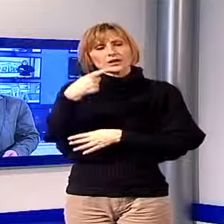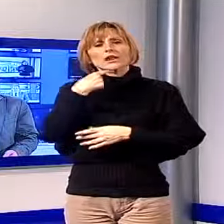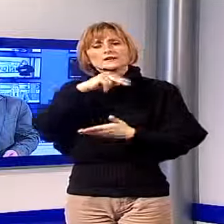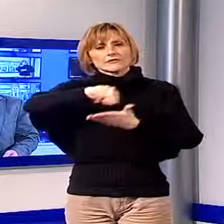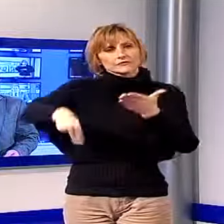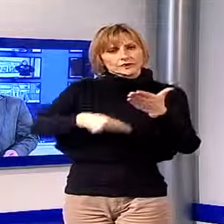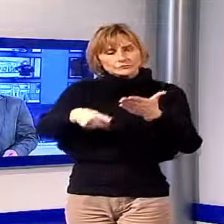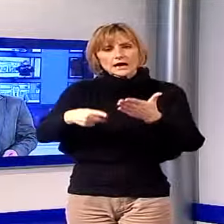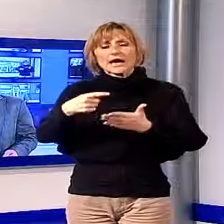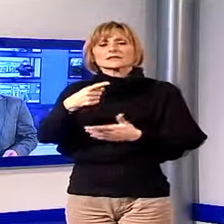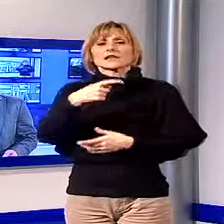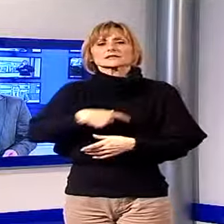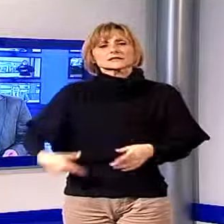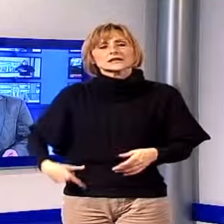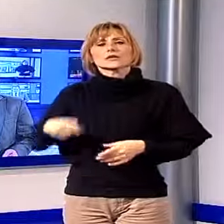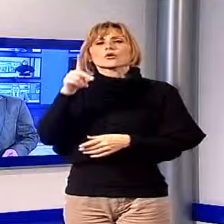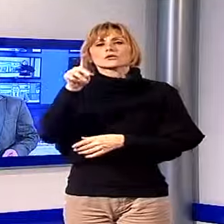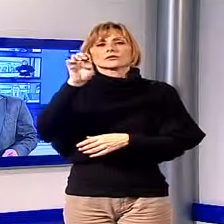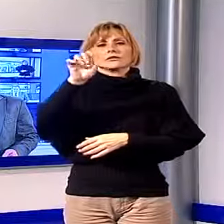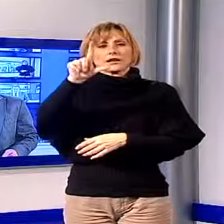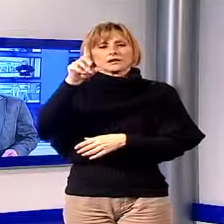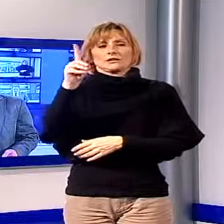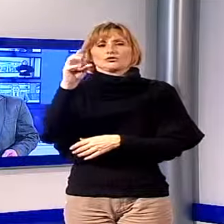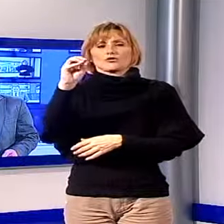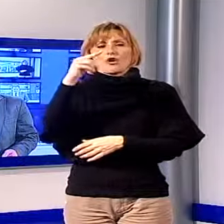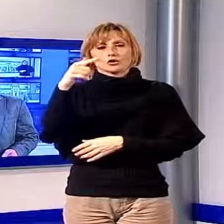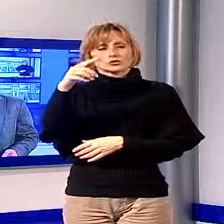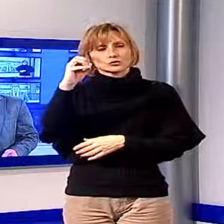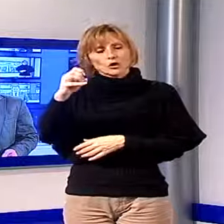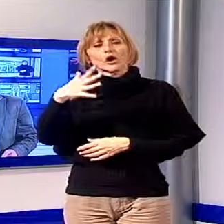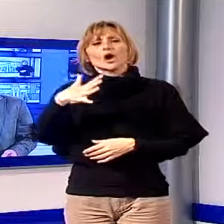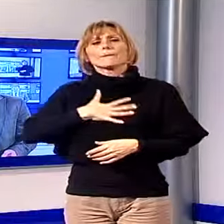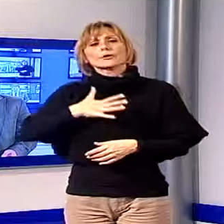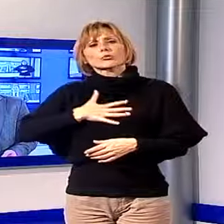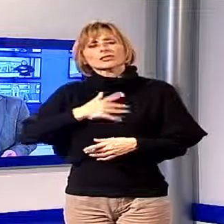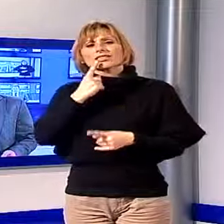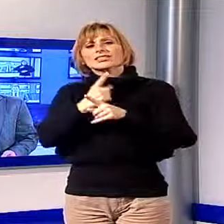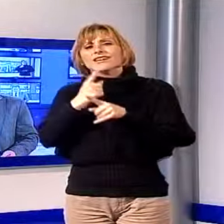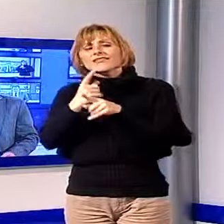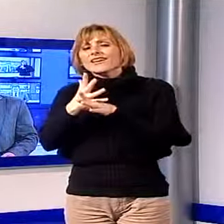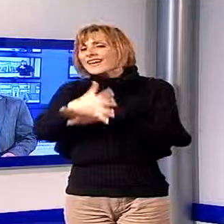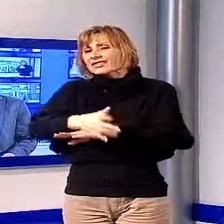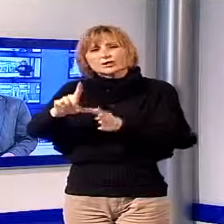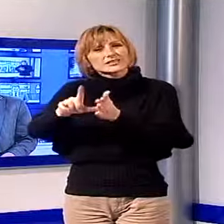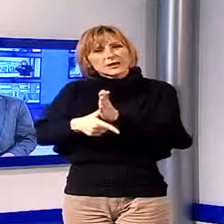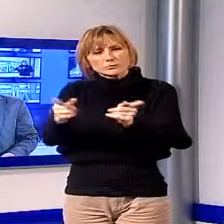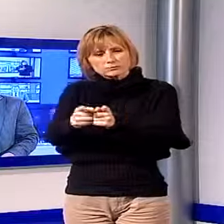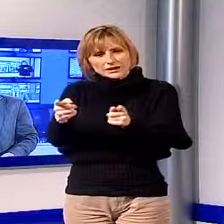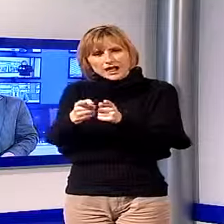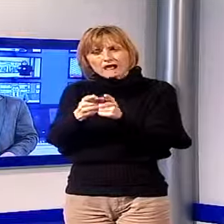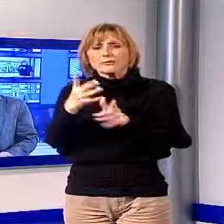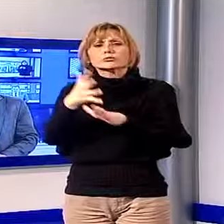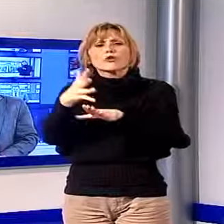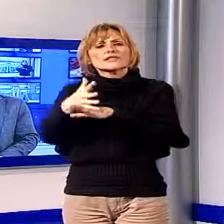sindaco Alessandro Del Dotto, viene imposto alla proprietà della struttura di eseguire entro pochi giorni tutti i provvedimenti